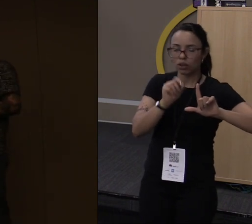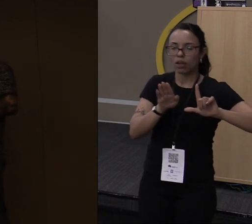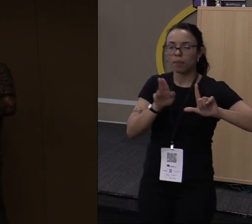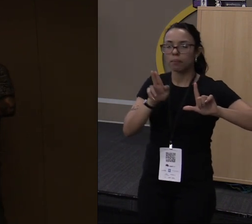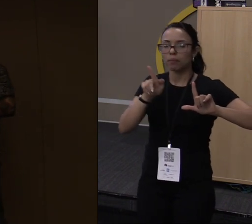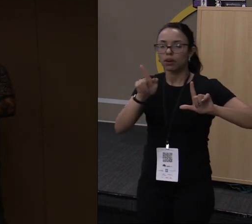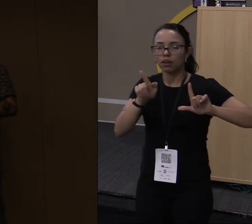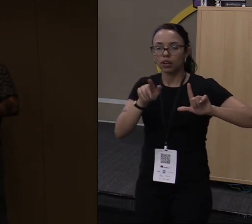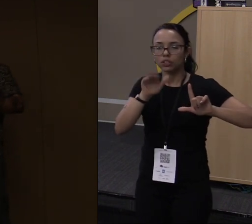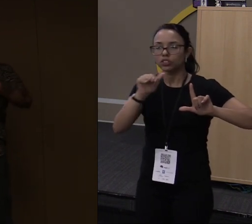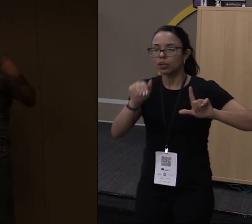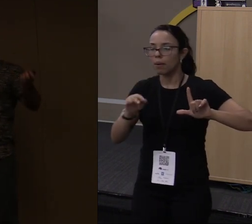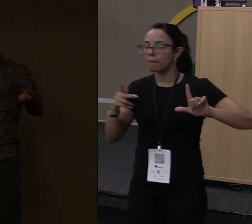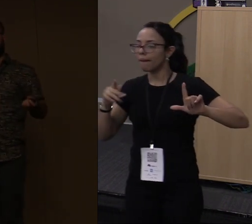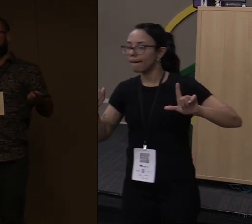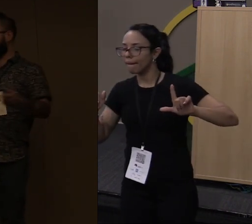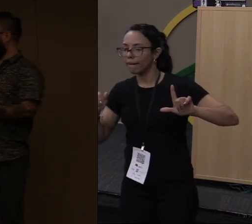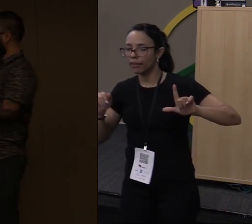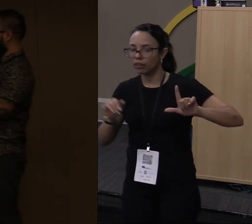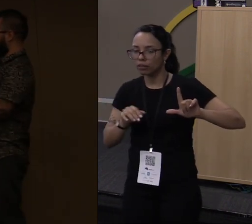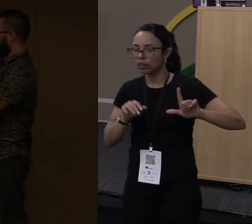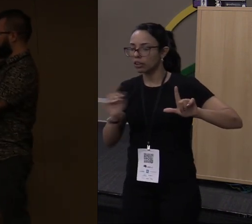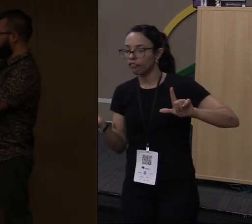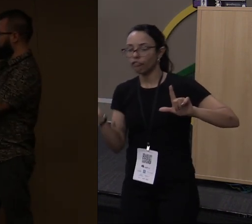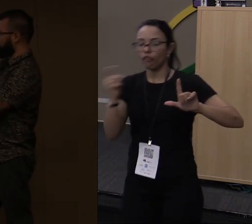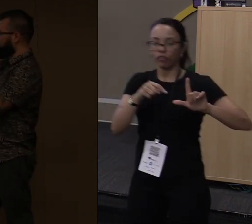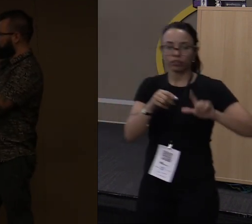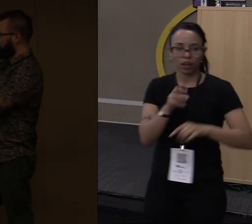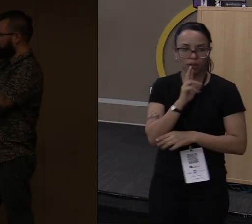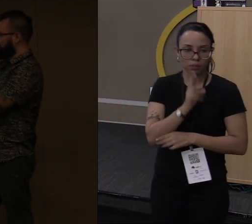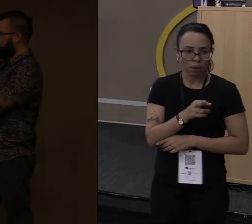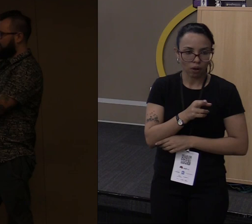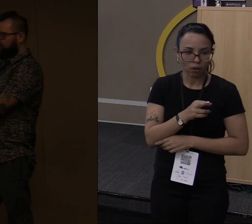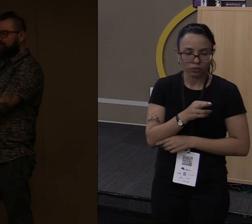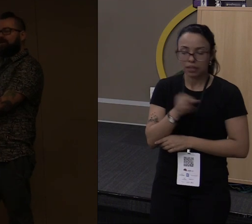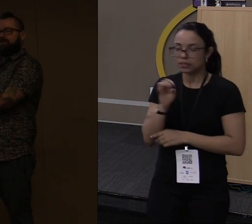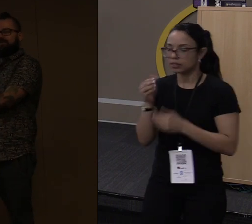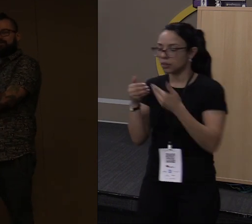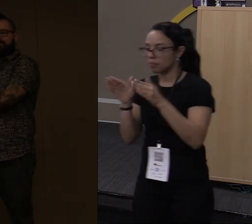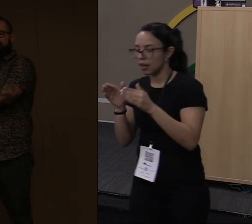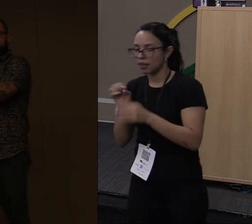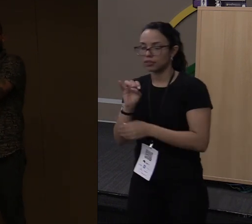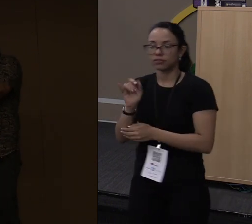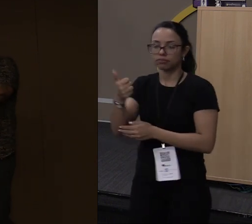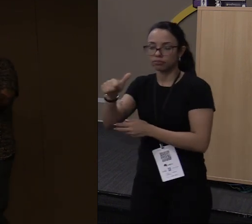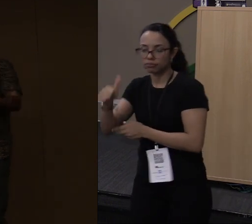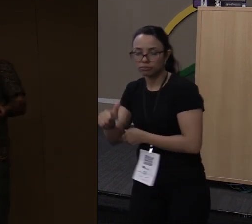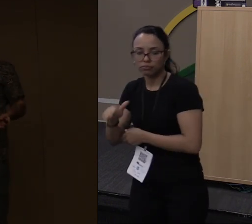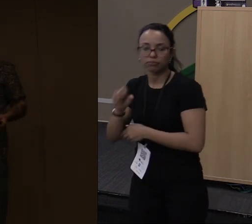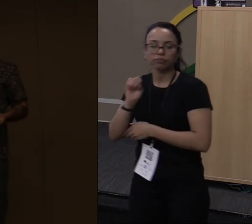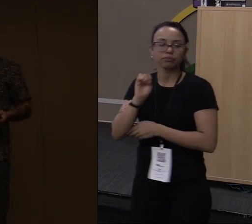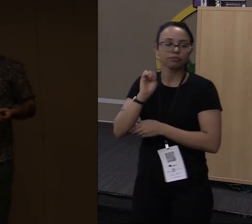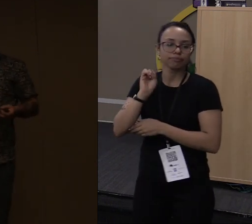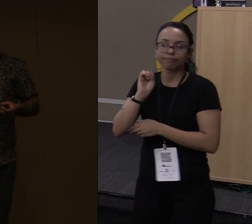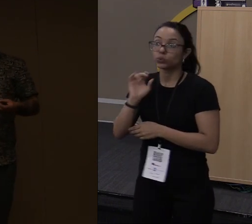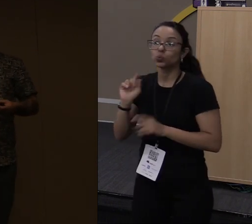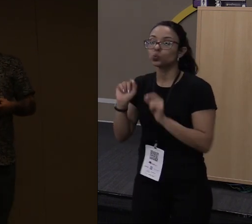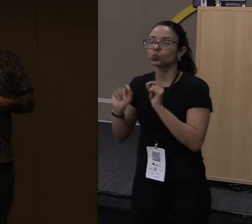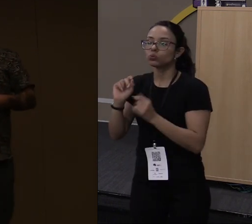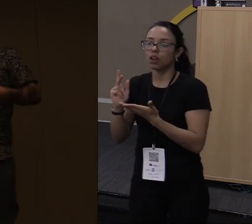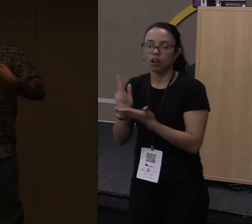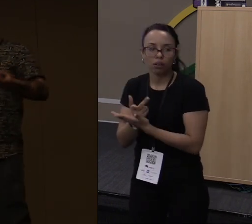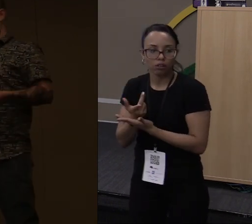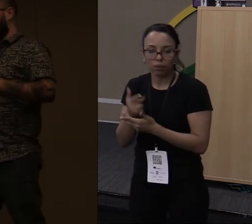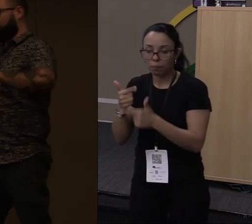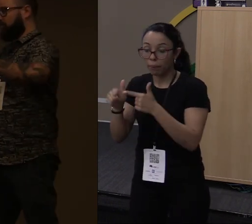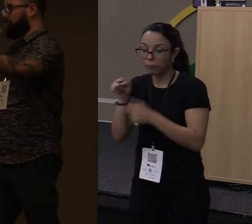uma chamada na API do Bugzilla e retornar o status. Se ele está aberto, verificado, o que está acontecendo com aquele caso ali.